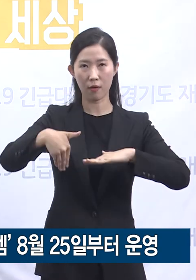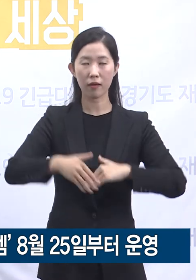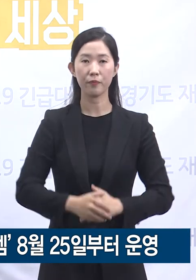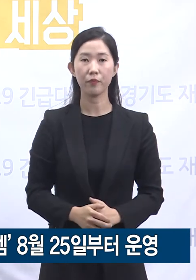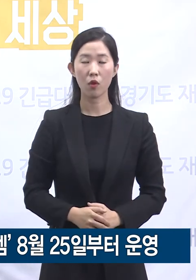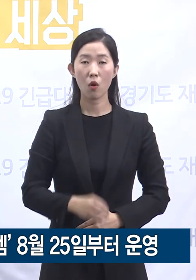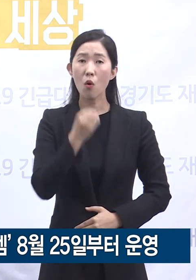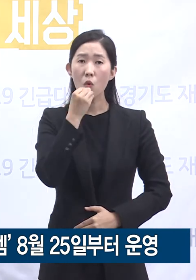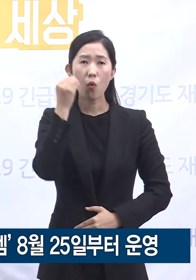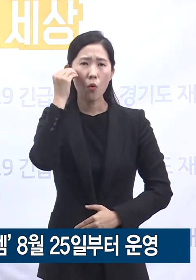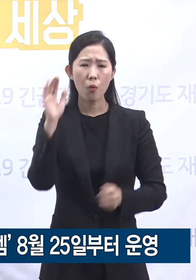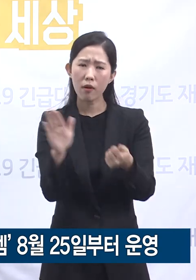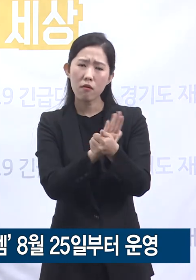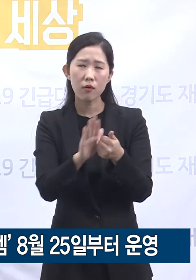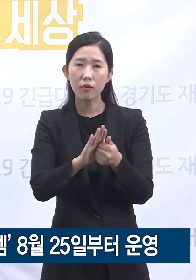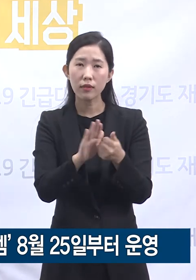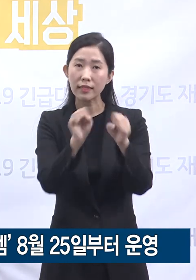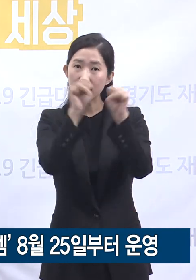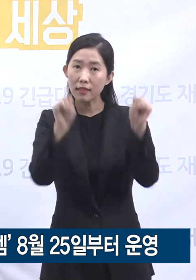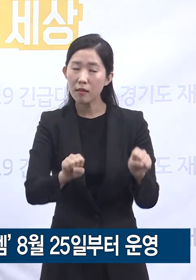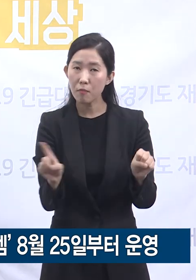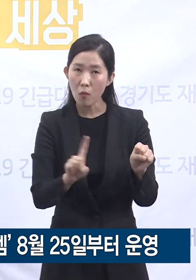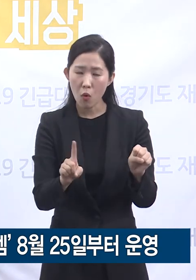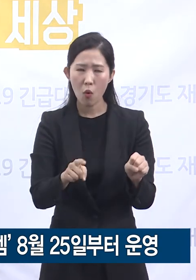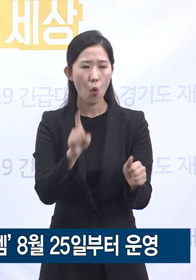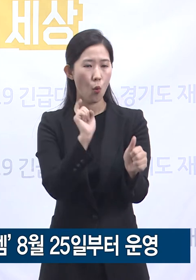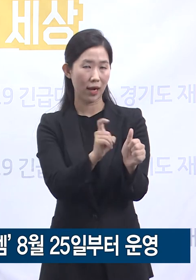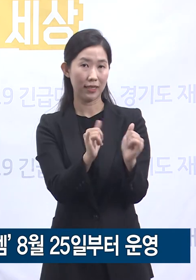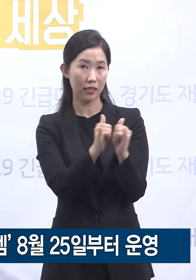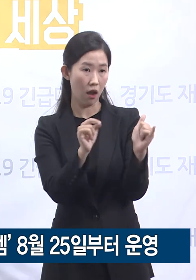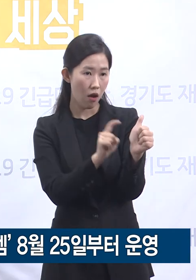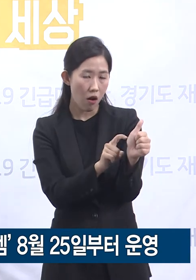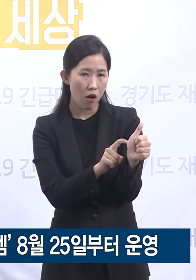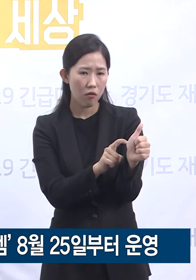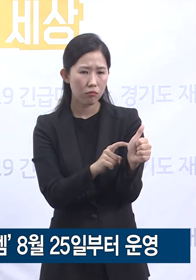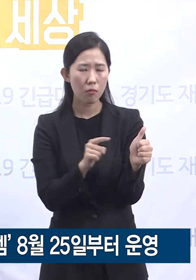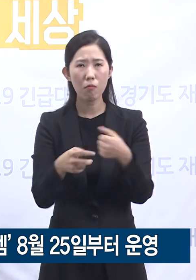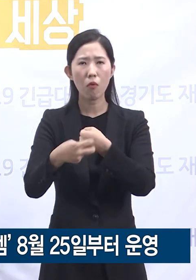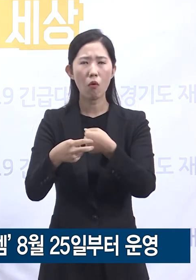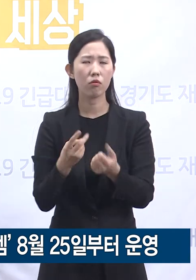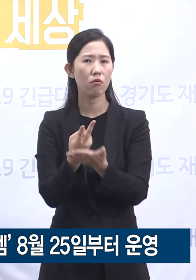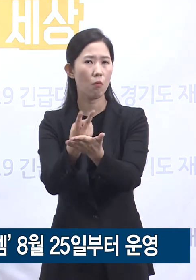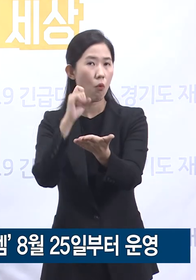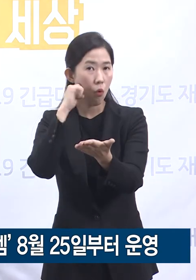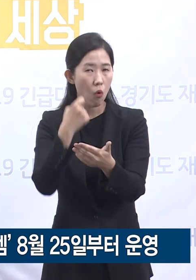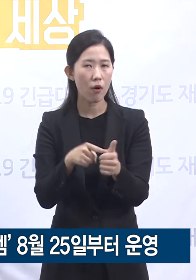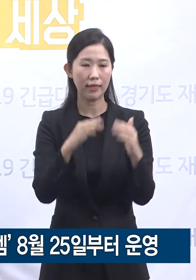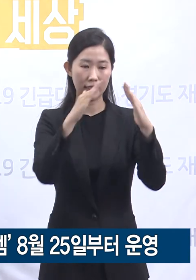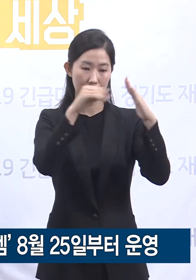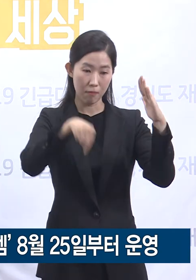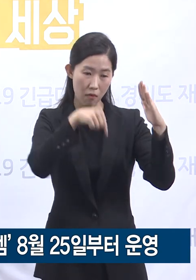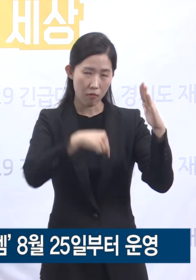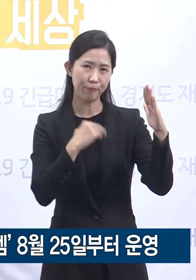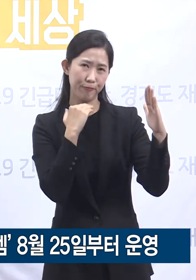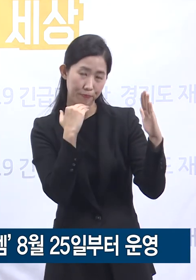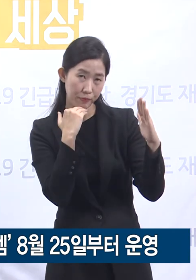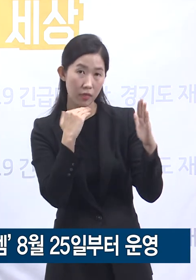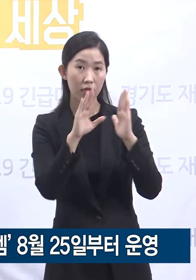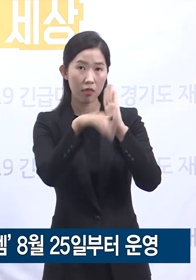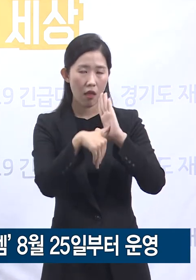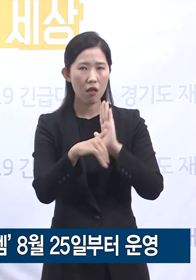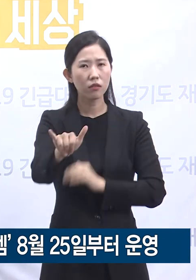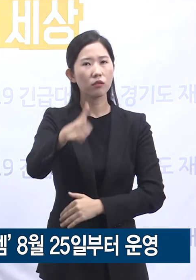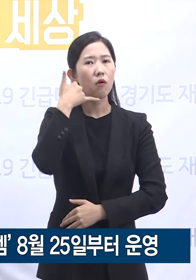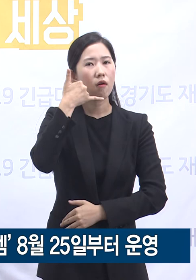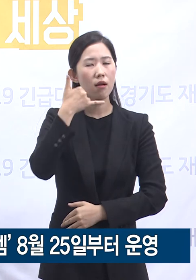홈케어 시스템은 확진 후 가정대기자의 건강상태를 의료인이 전화 방문을 통해 하루 한 번 확인하고 상담하는 시스템으로